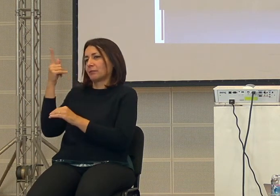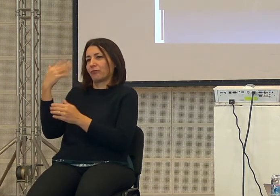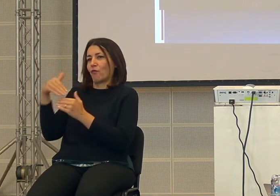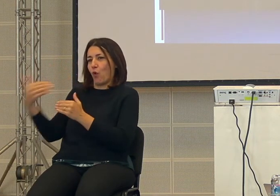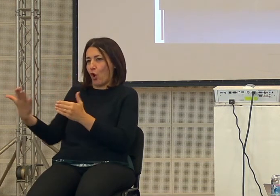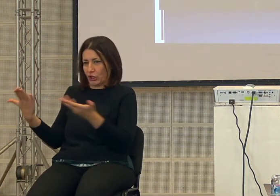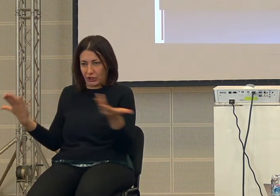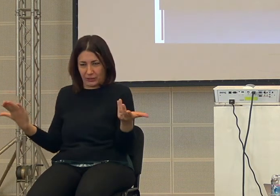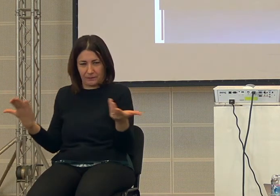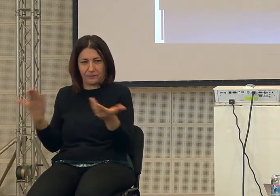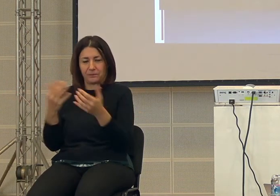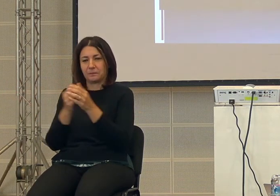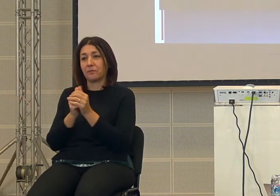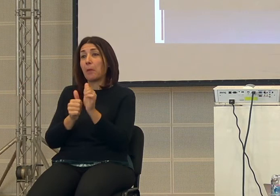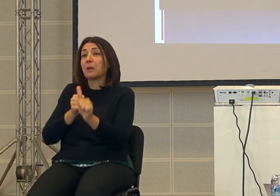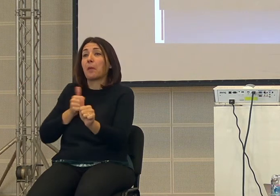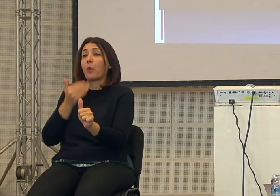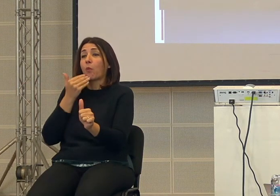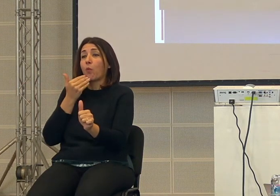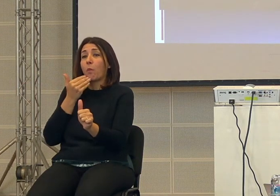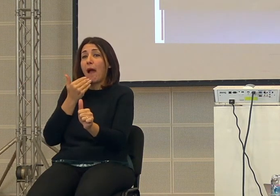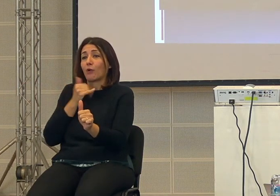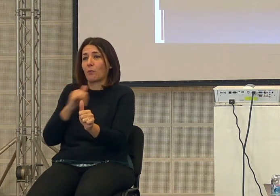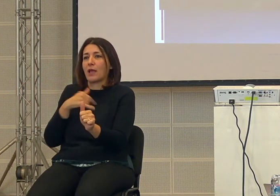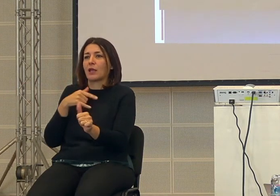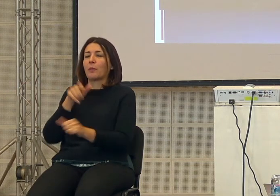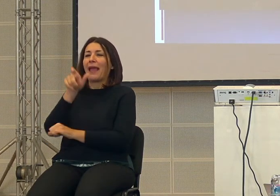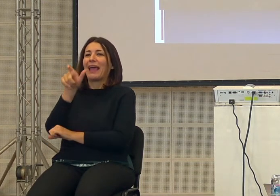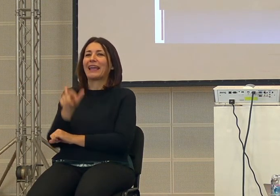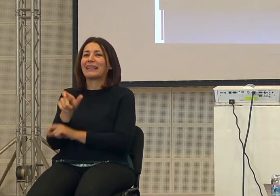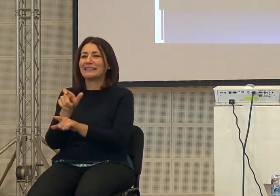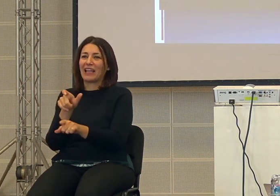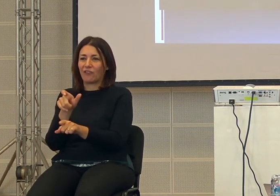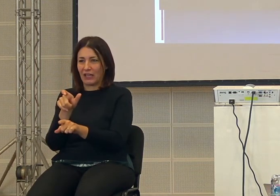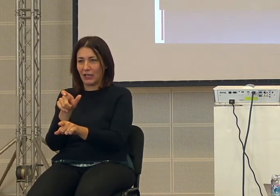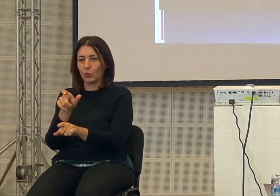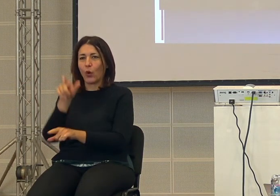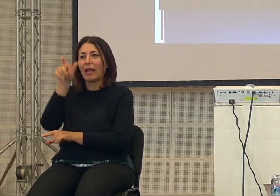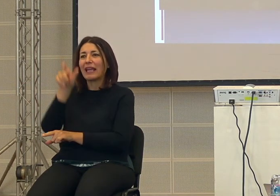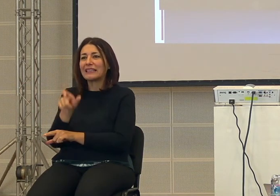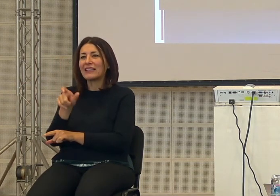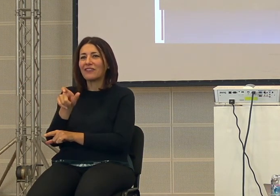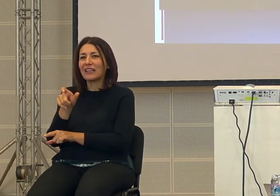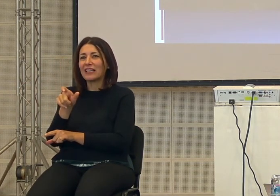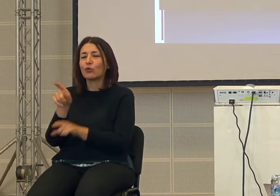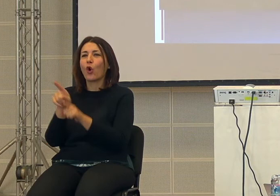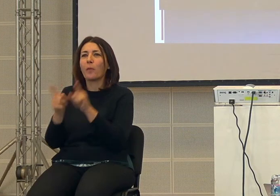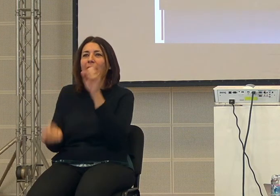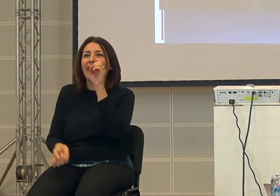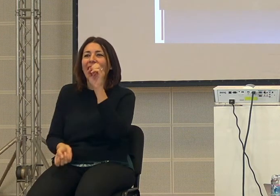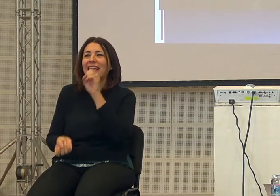stato nella storia umana cioè l'individuo cioè l'individuo è un'invenzione della